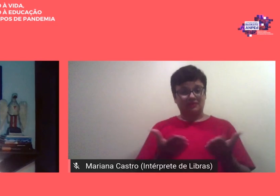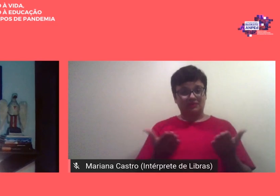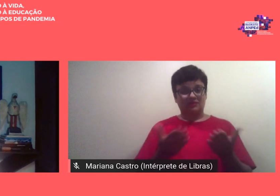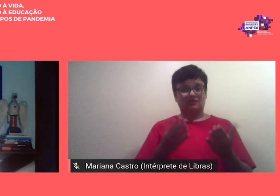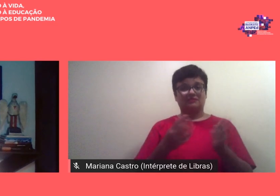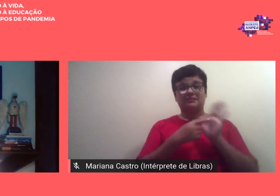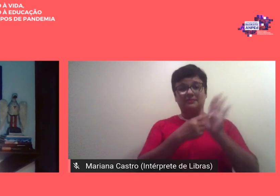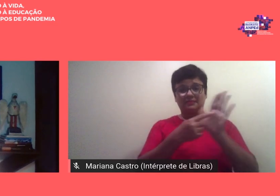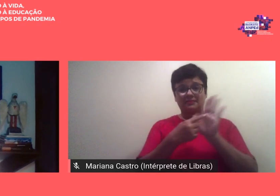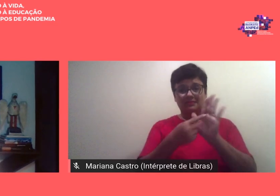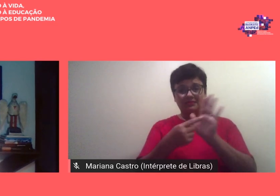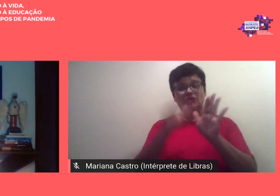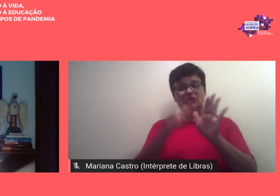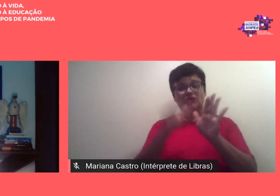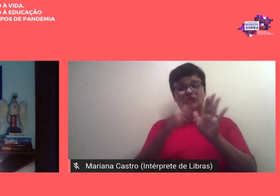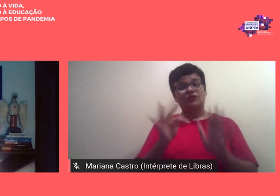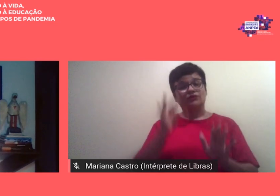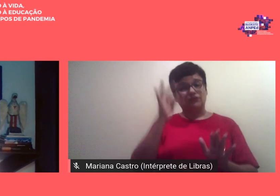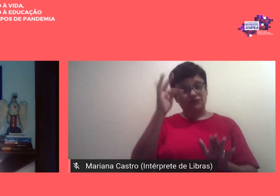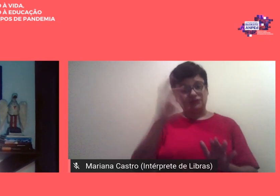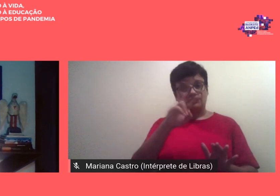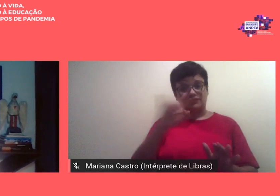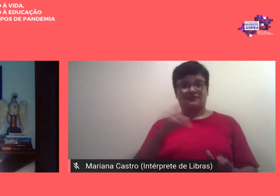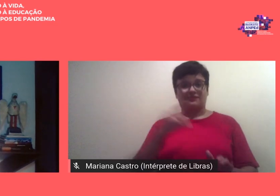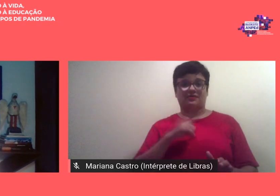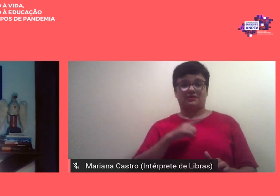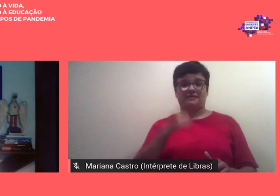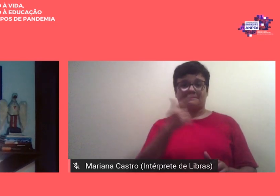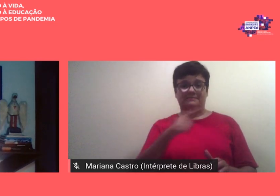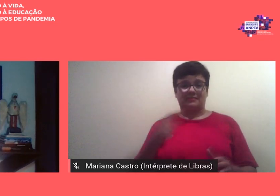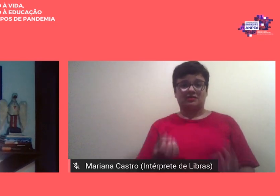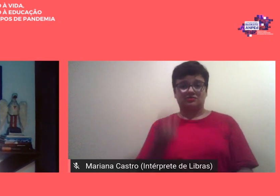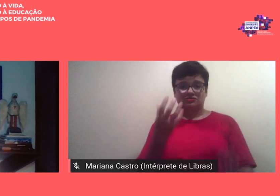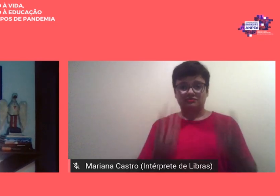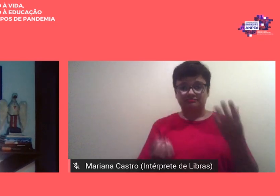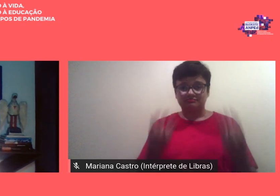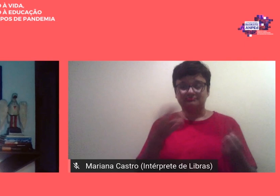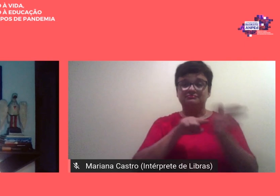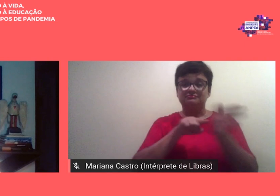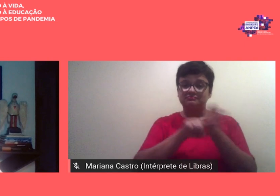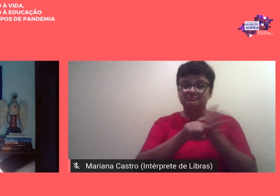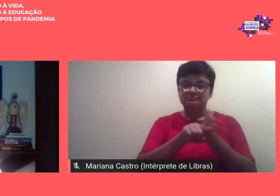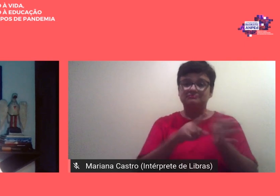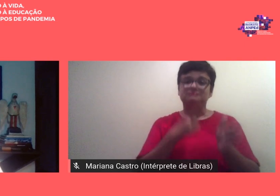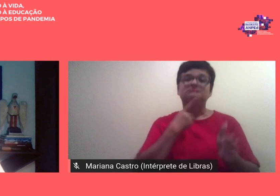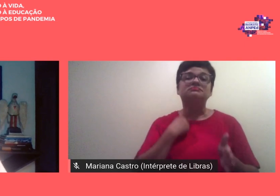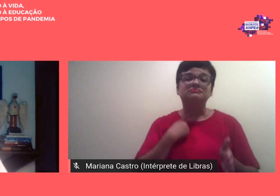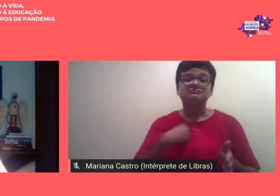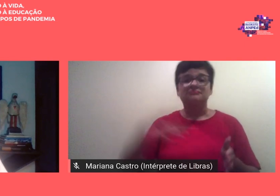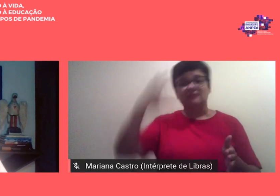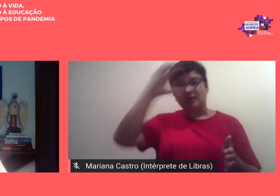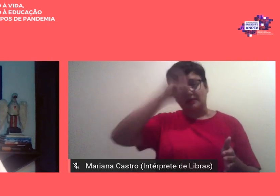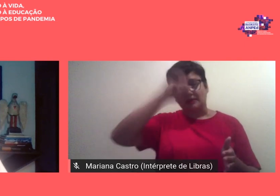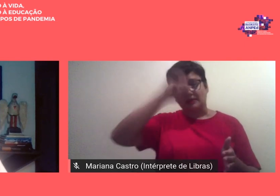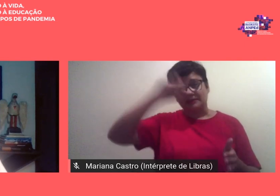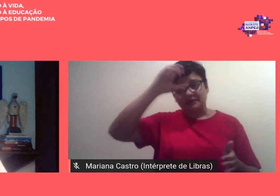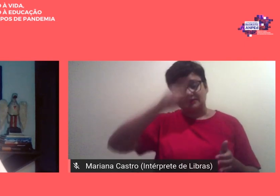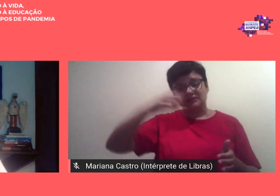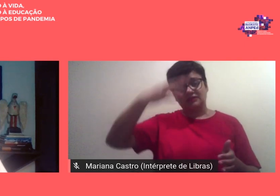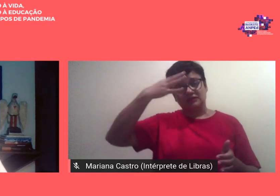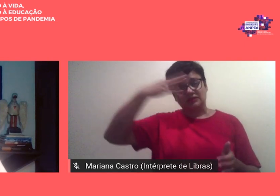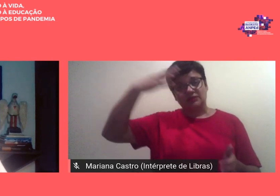e ainda virão encontram em nós pesquisadores do Sudeste a disposição de aprender e compreender